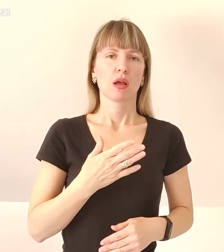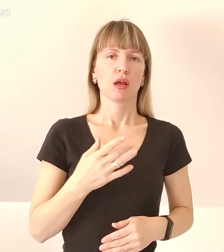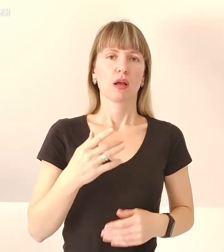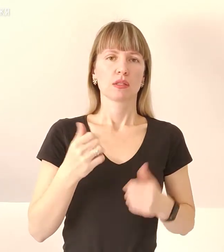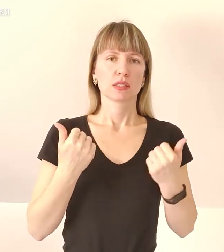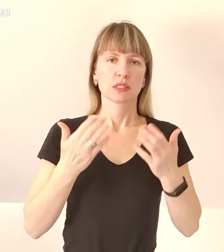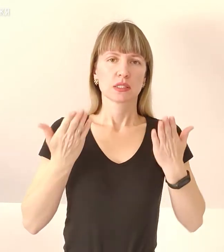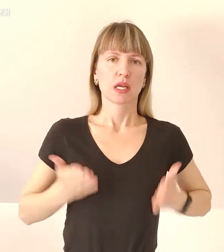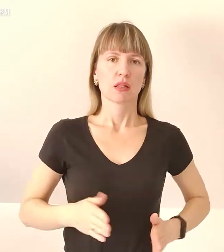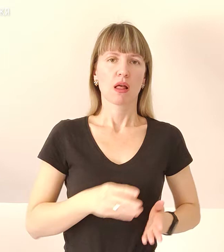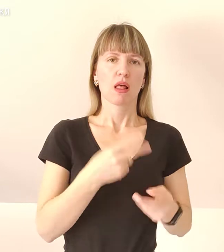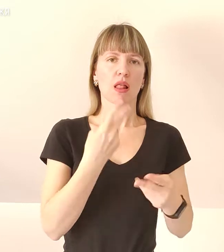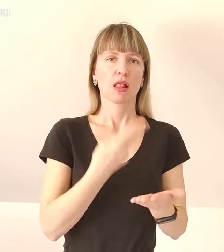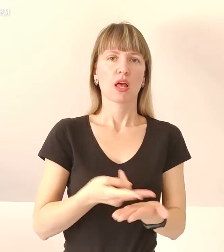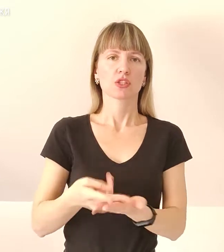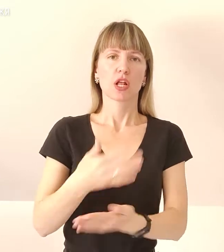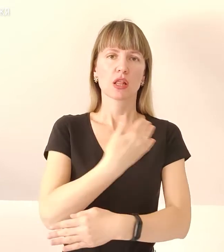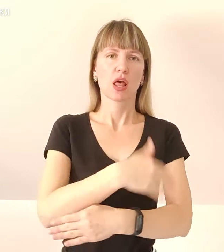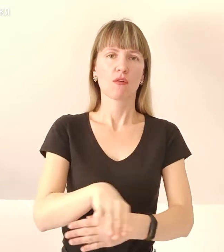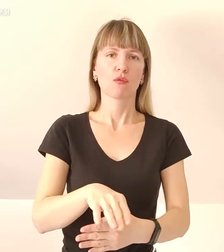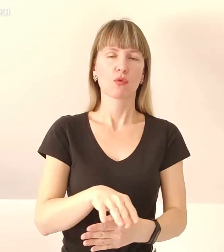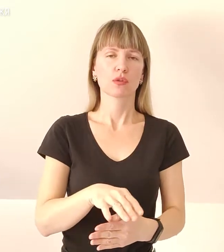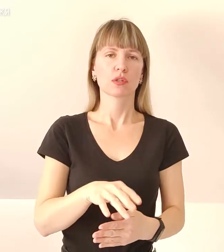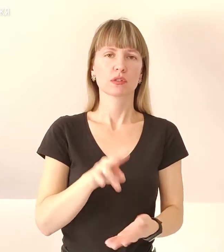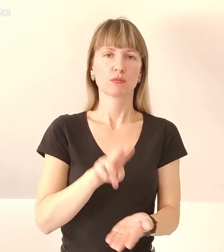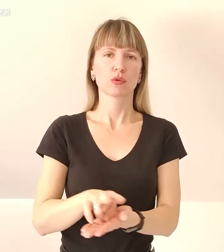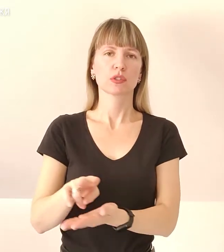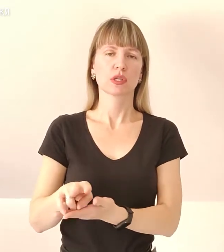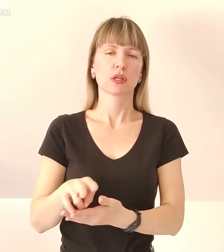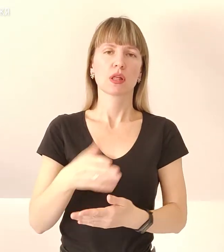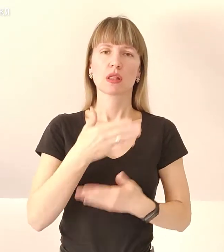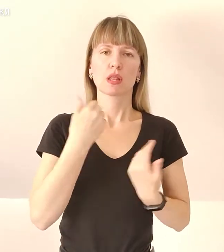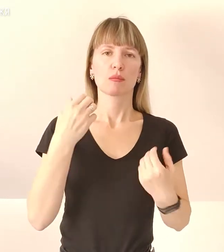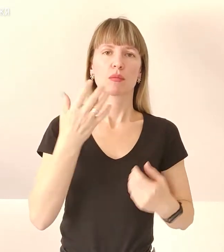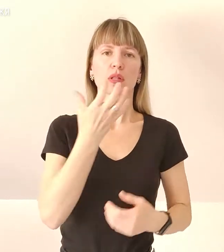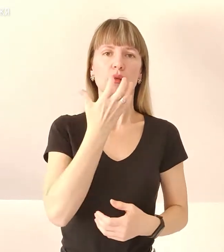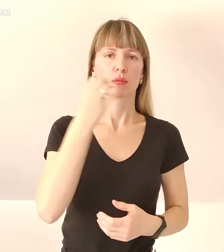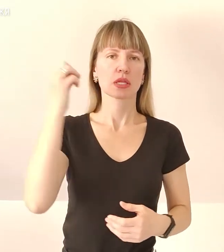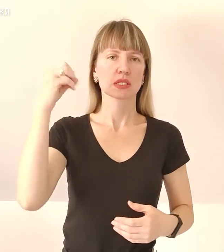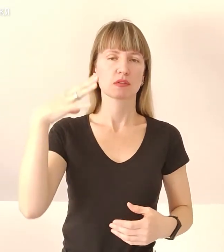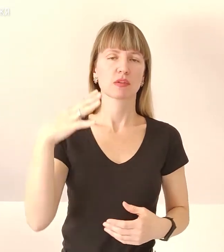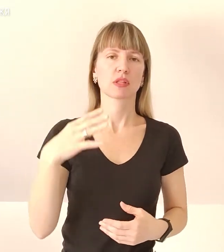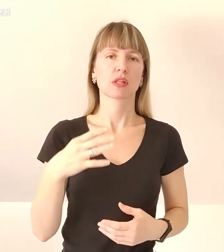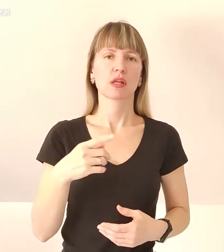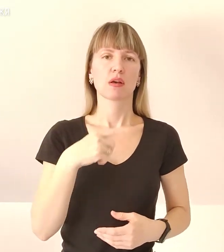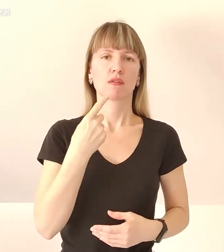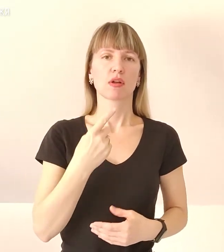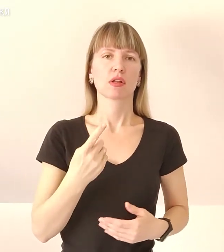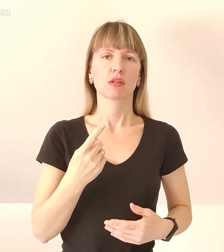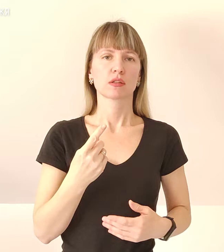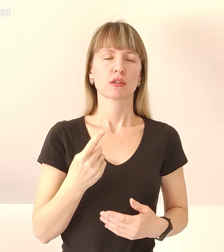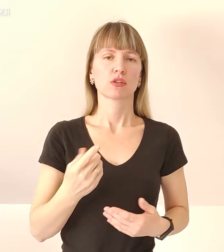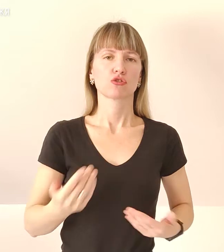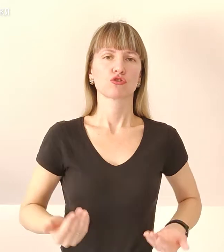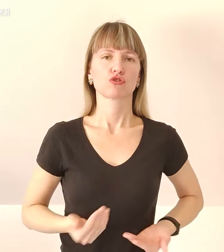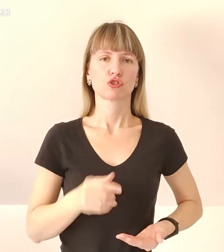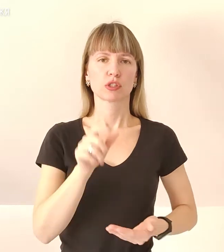постійно. Немає води, світла та тепла, зазначає очевидиця подій. Мешканка села,